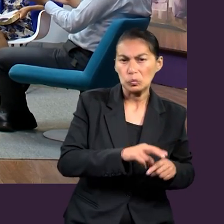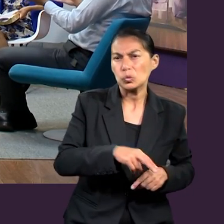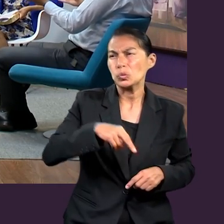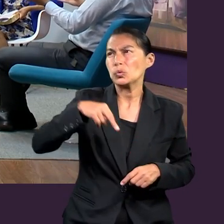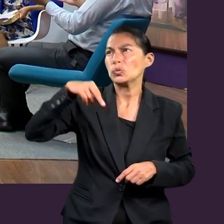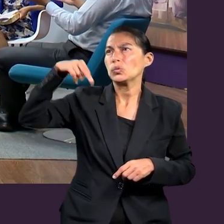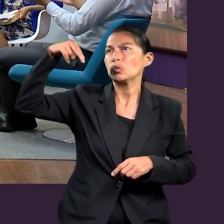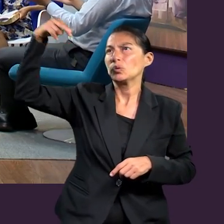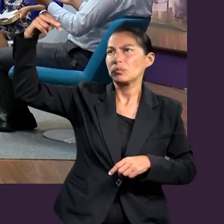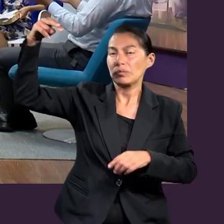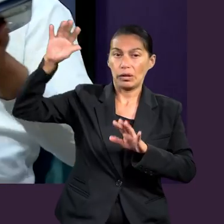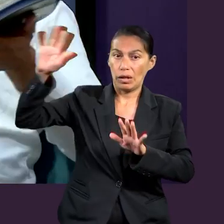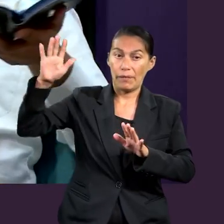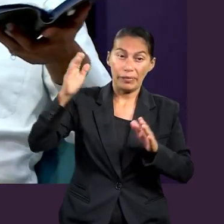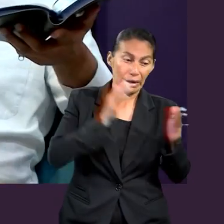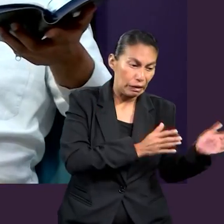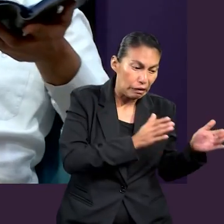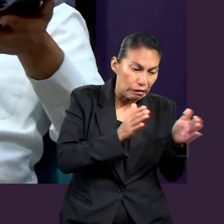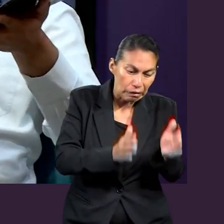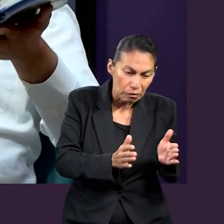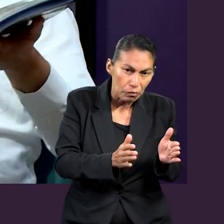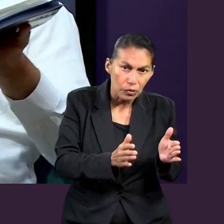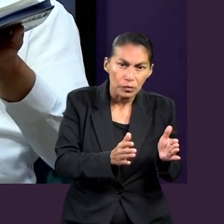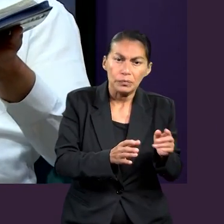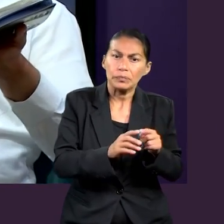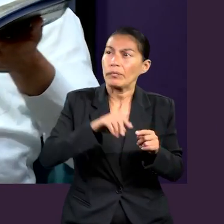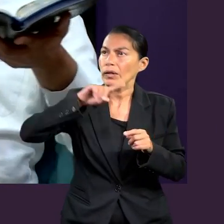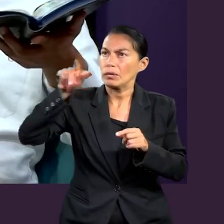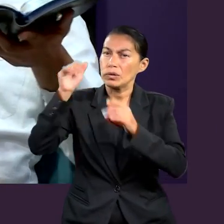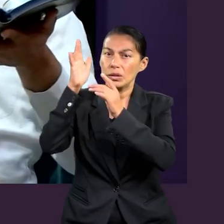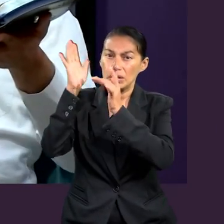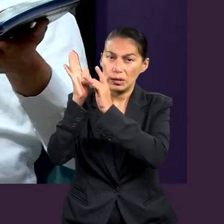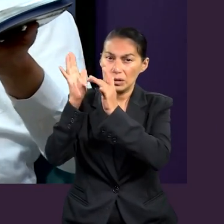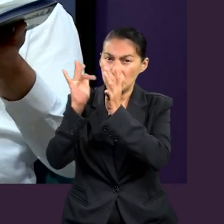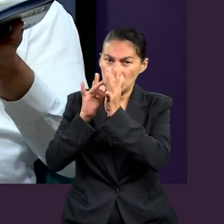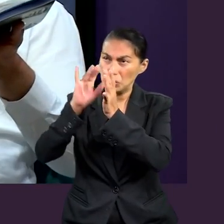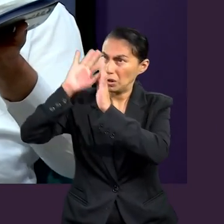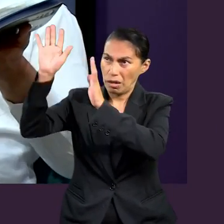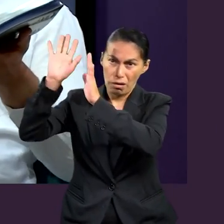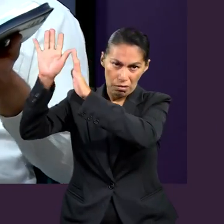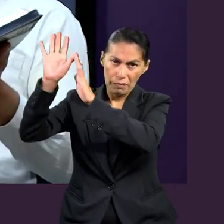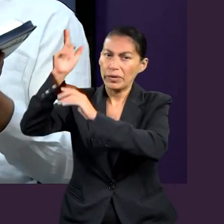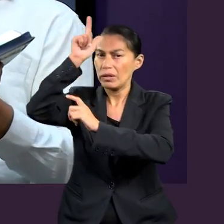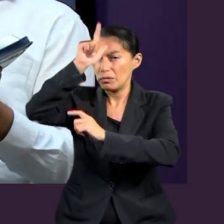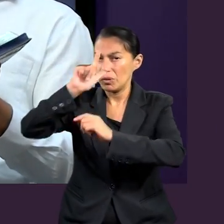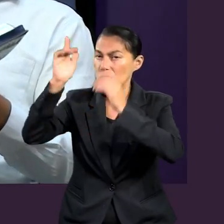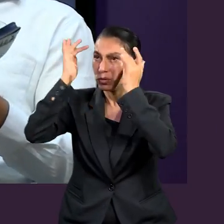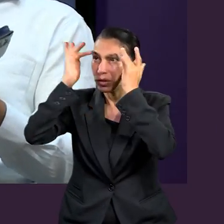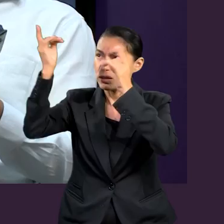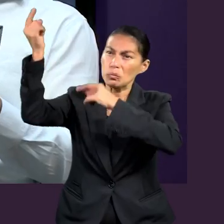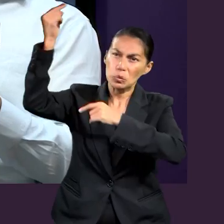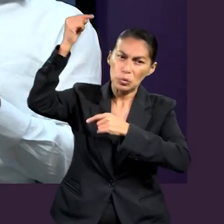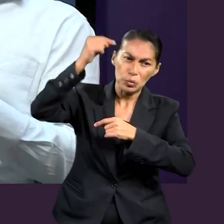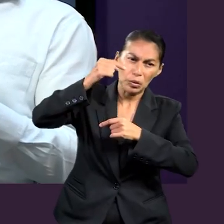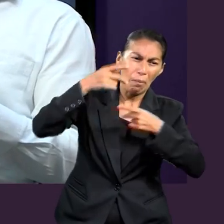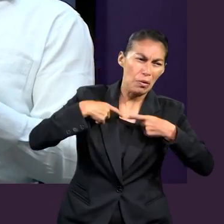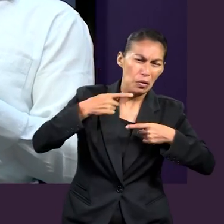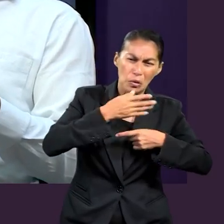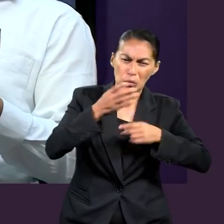tiempo será. Son tareas diferentes, en momentos diferentes, pero los dos trabajan hacia el mismo fin,